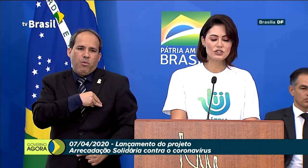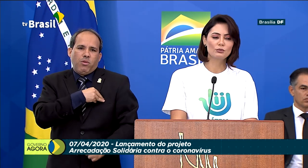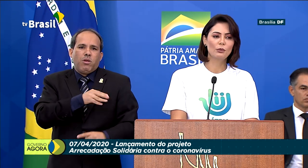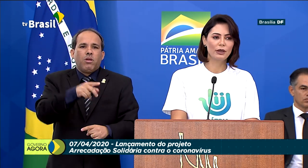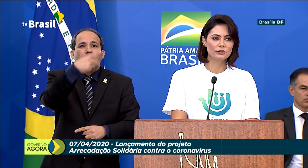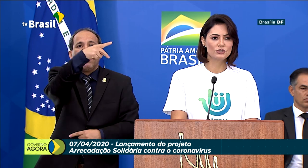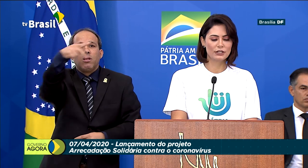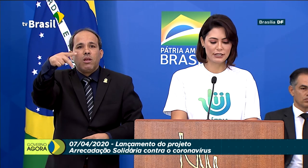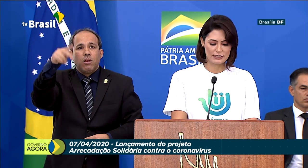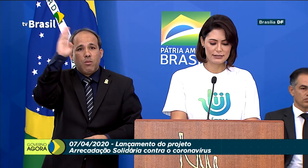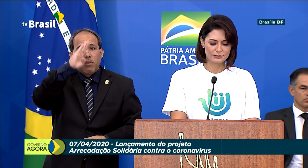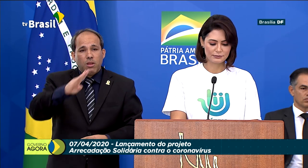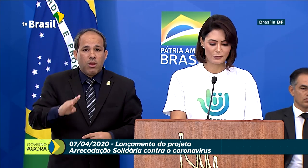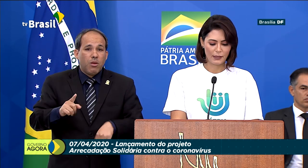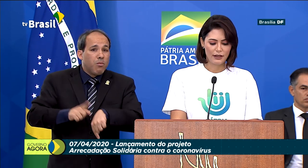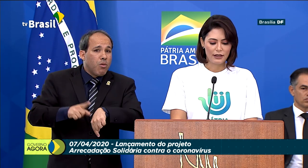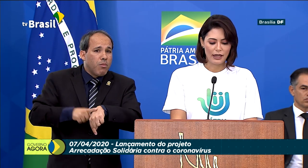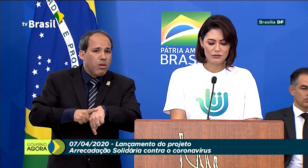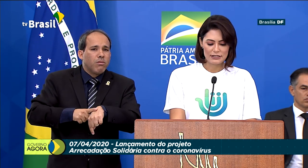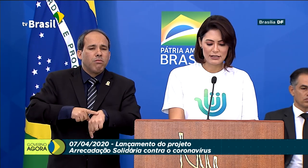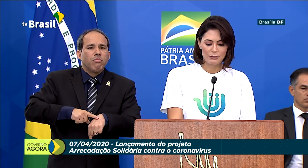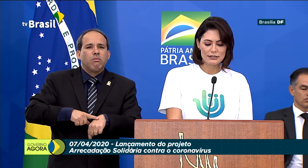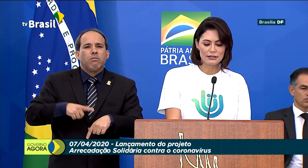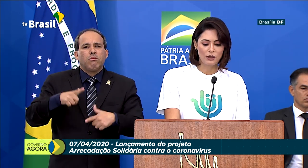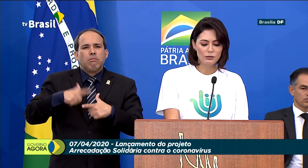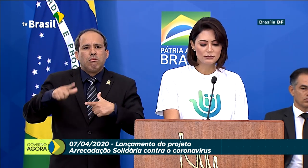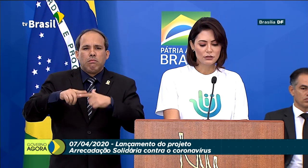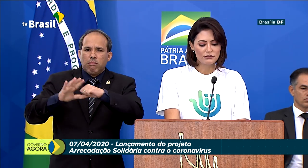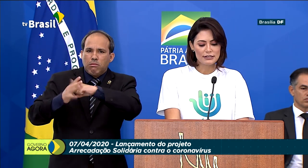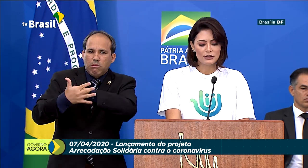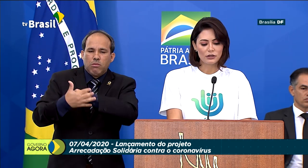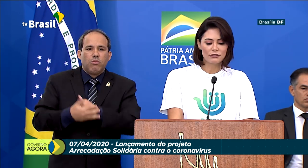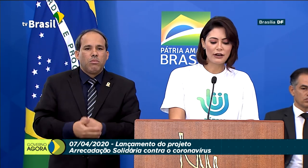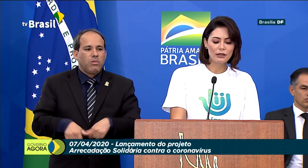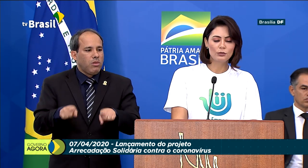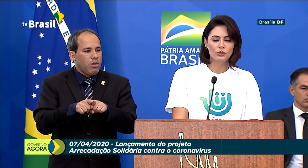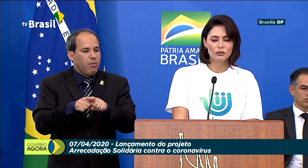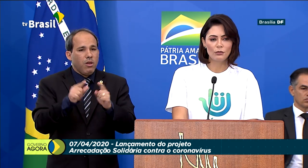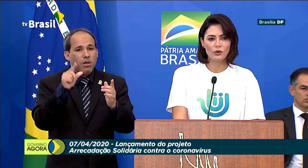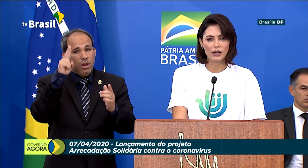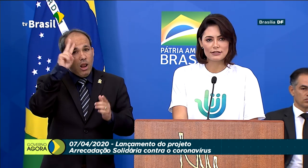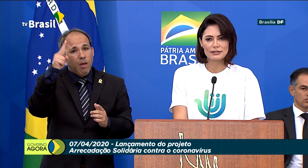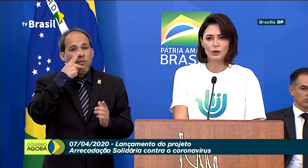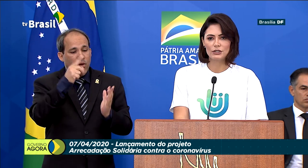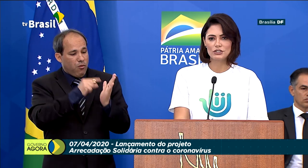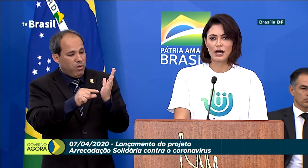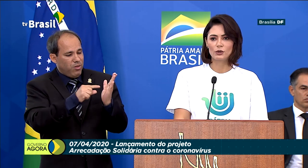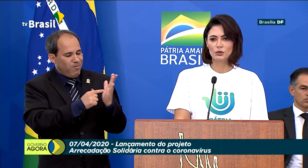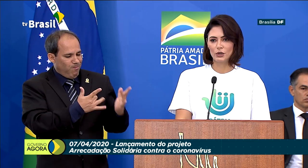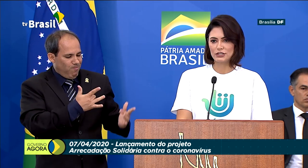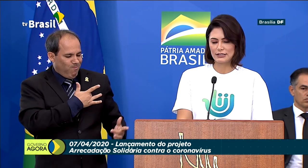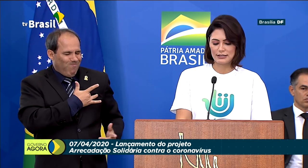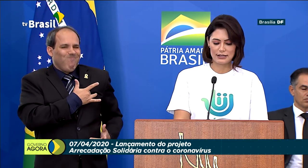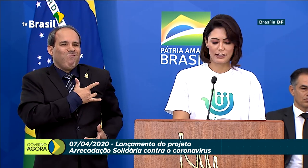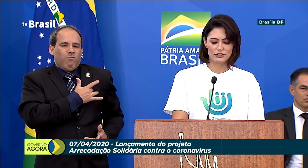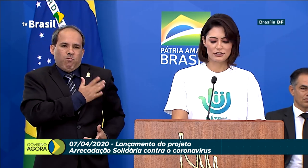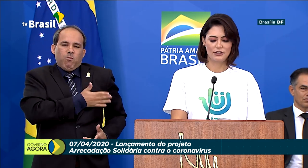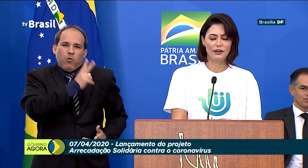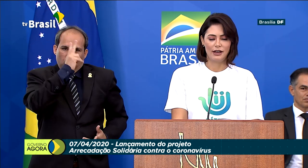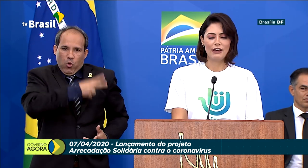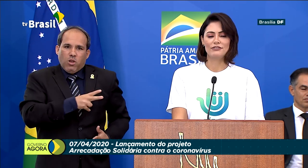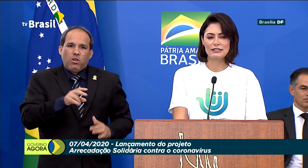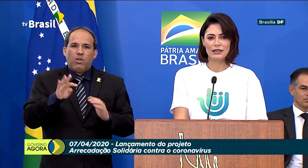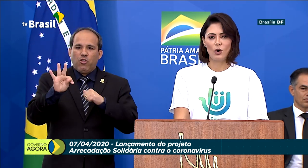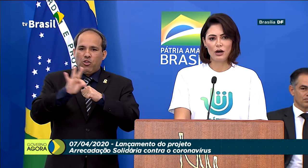cidadãos neste momento de crise. Quero fazer menção, um versículo que fala muito ao meu coração em Tiago 2, 17.